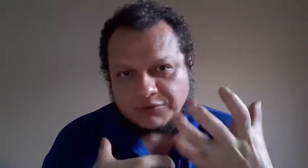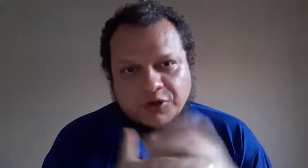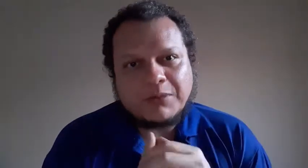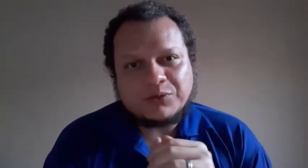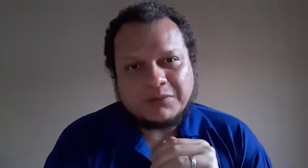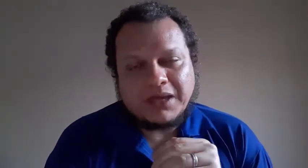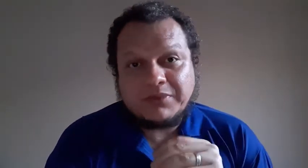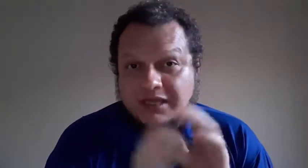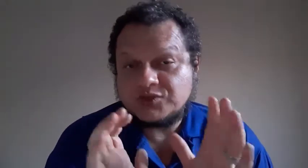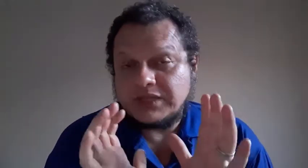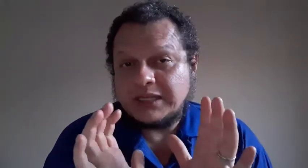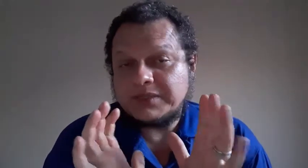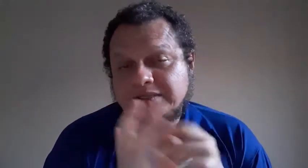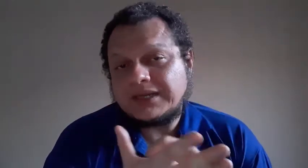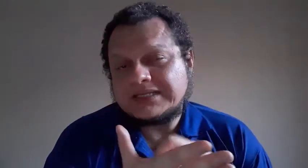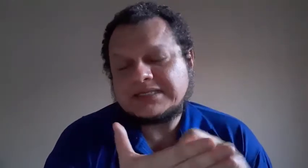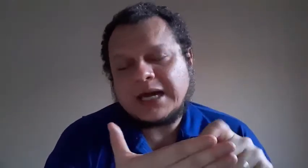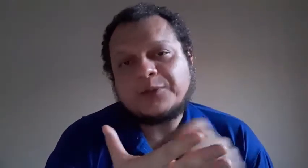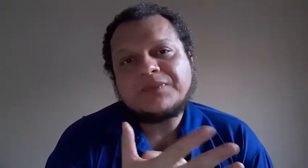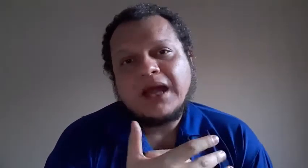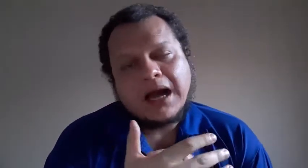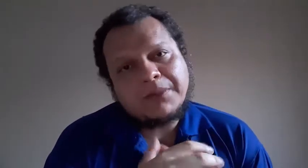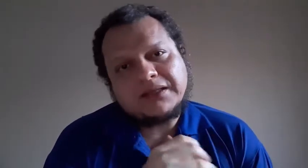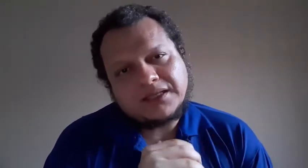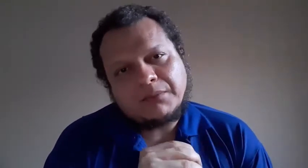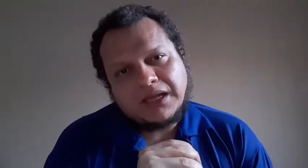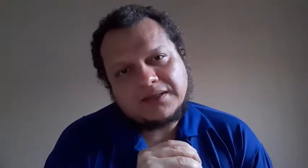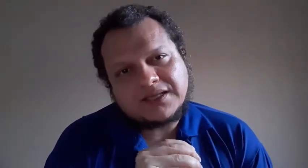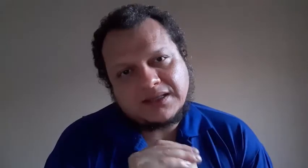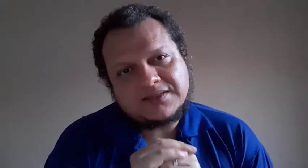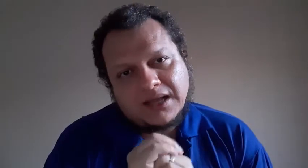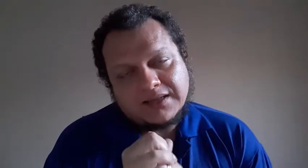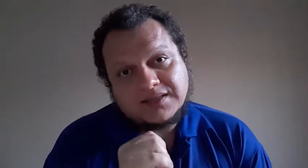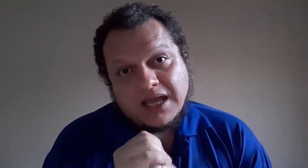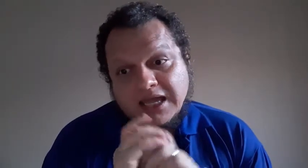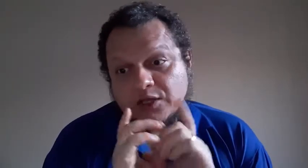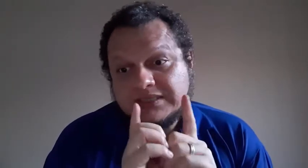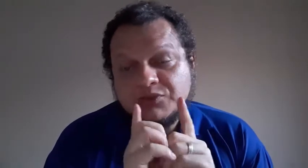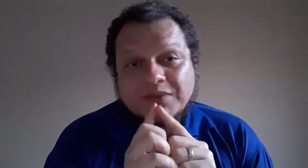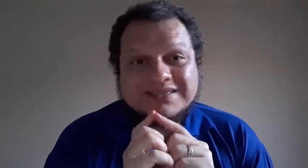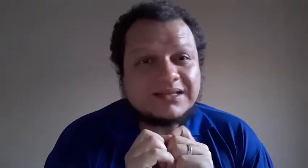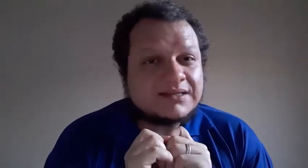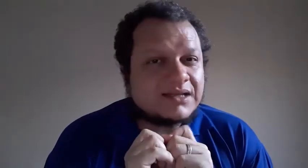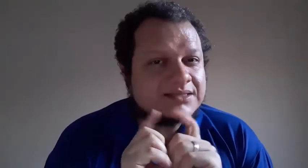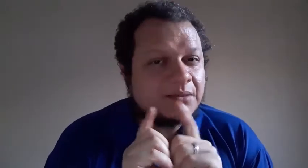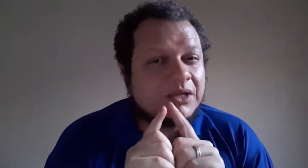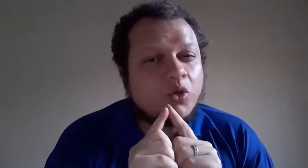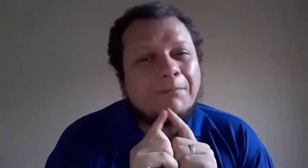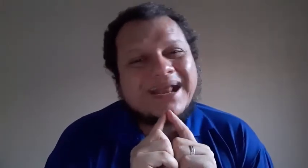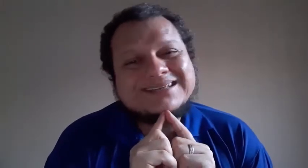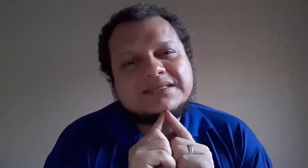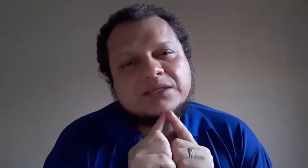formal também, porque em estudar libras não é necessário aprender também escrita de sinais. Nós temos uma escrita de sinais também no Brasil,